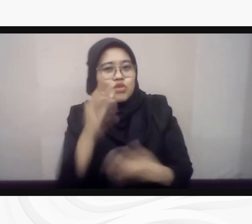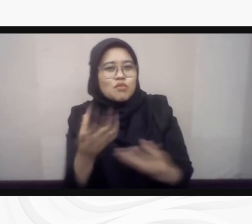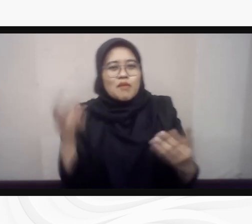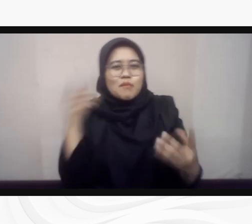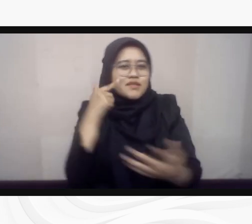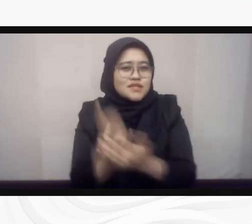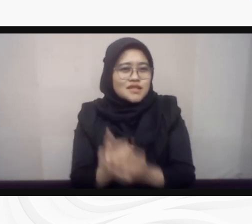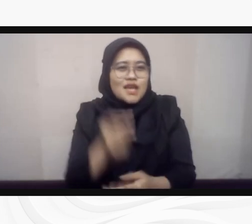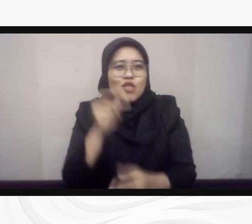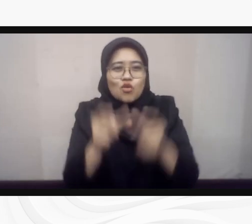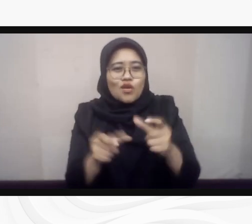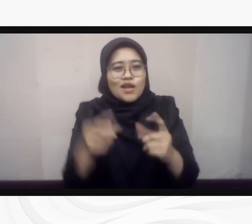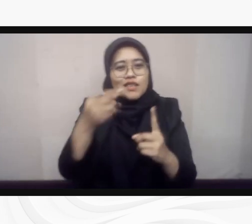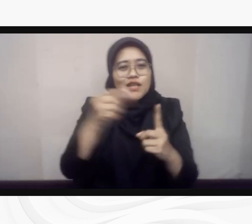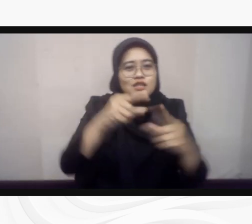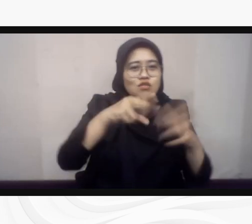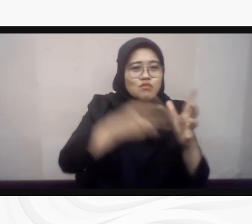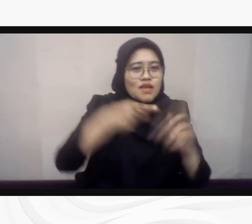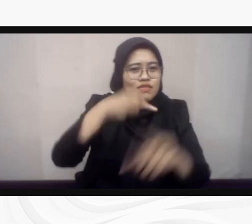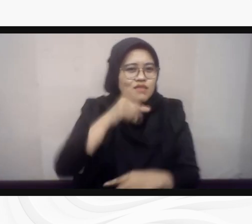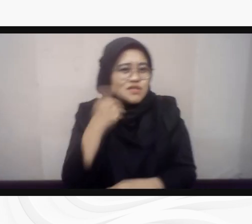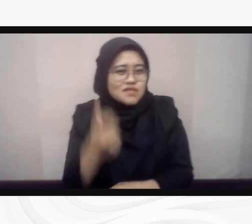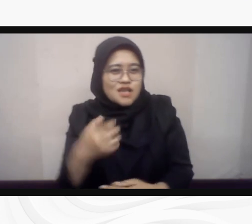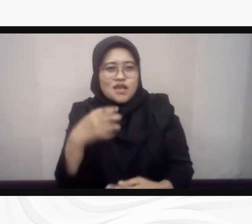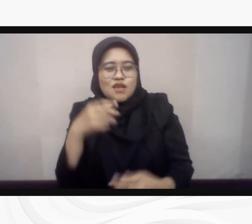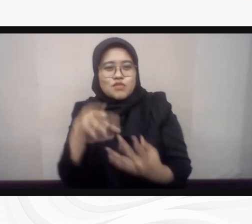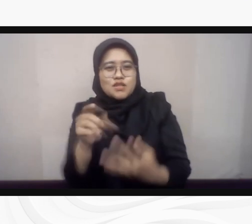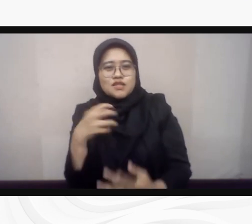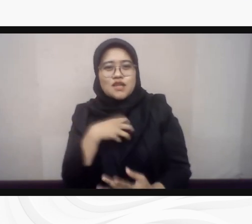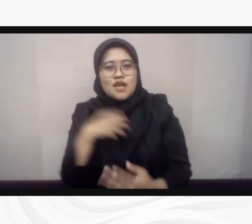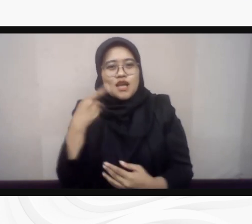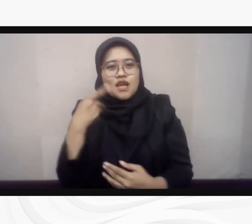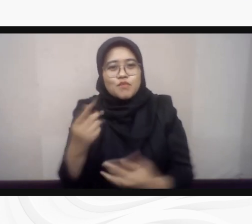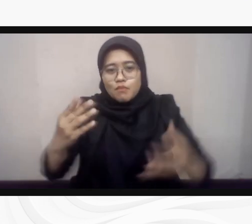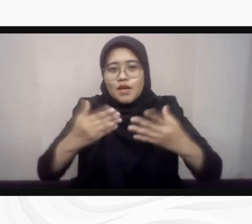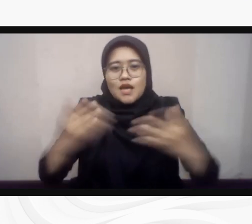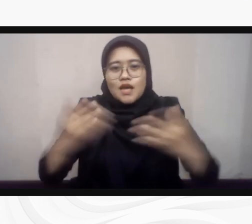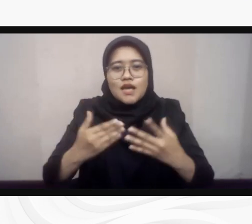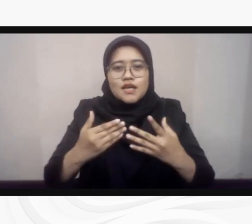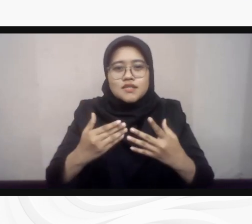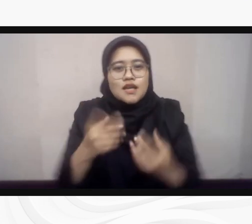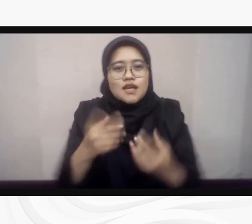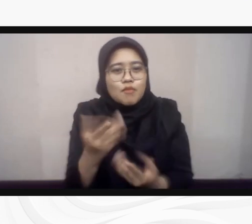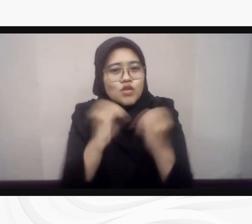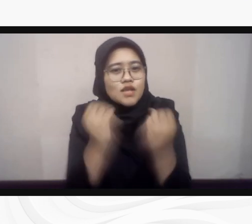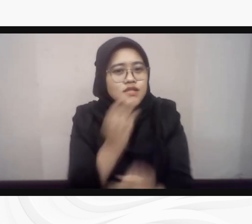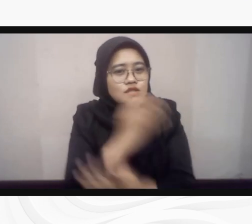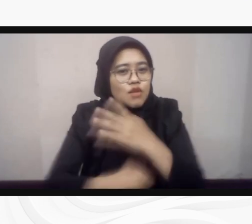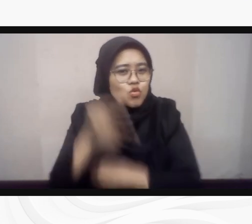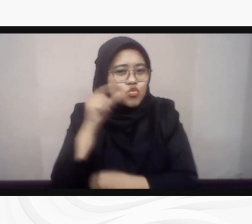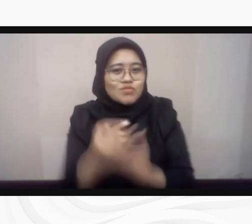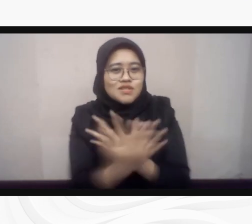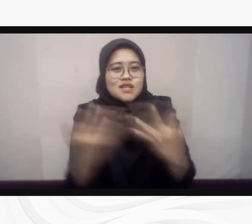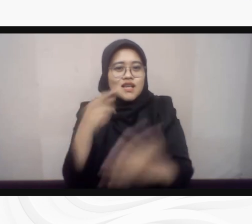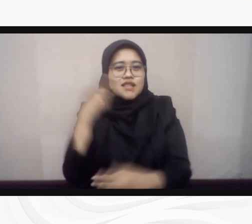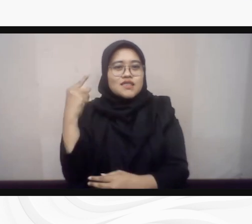pilih mereka dengan baik. Kedua, kami mengajak kepada organisasi defable dan masyarakat sipil lainnya untuk bersama-sama